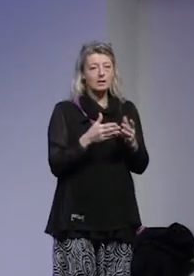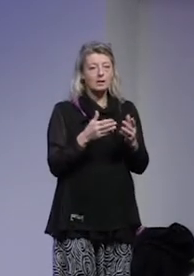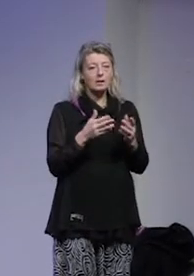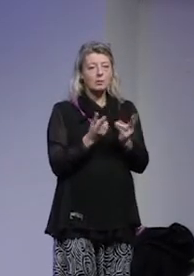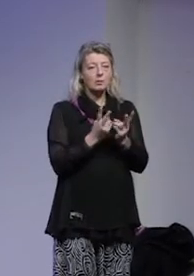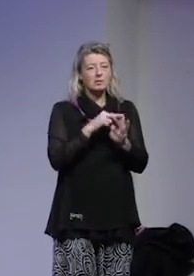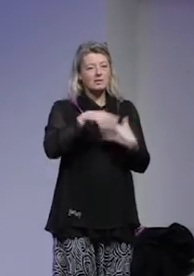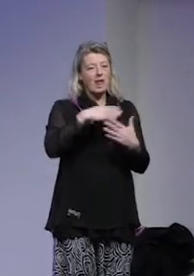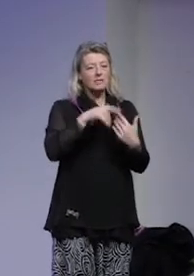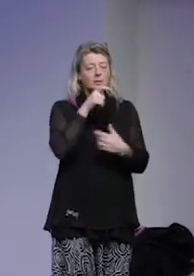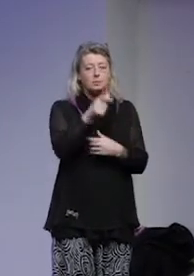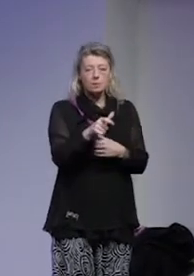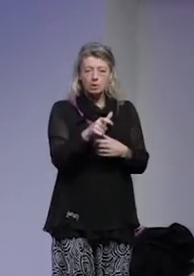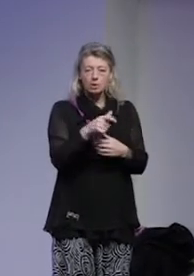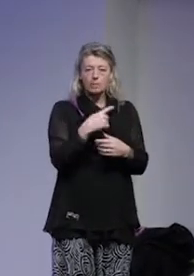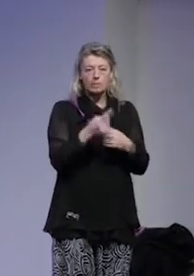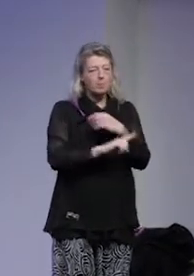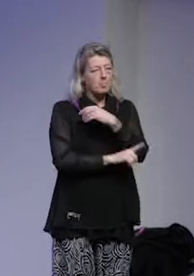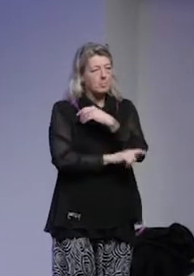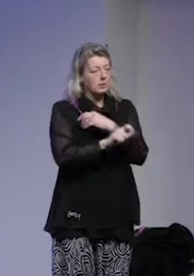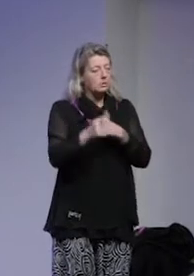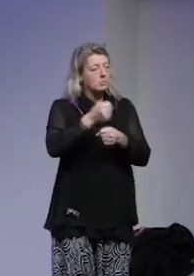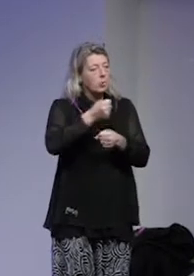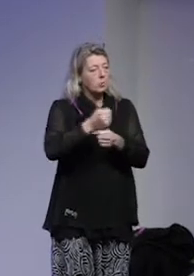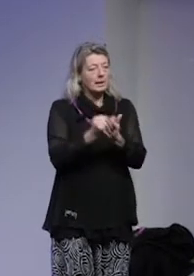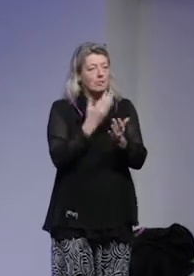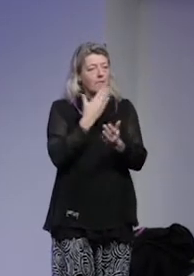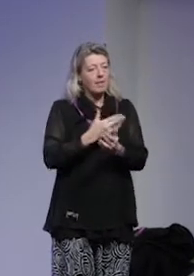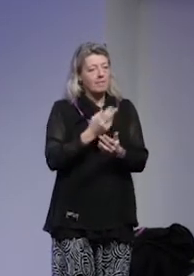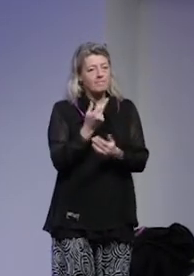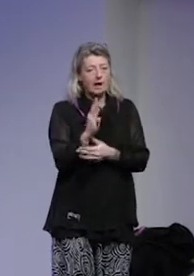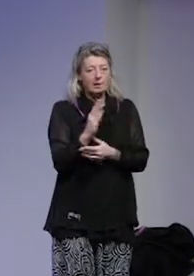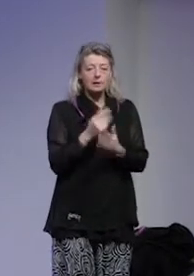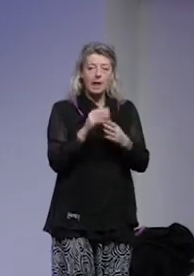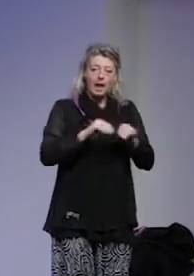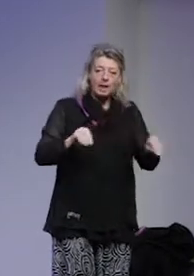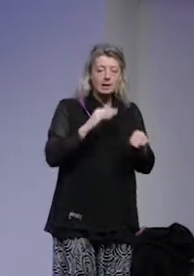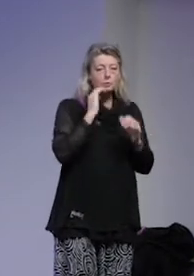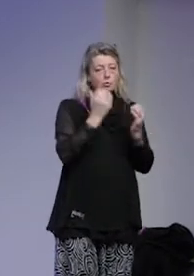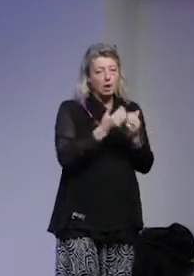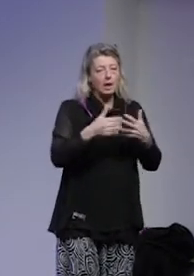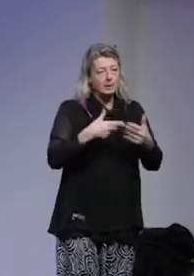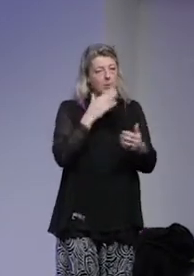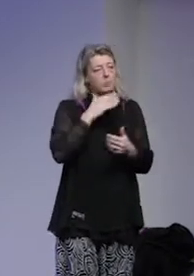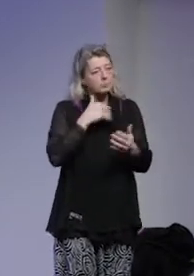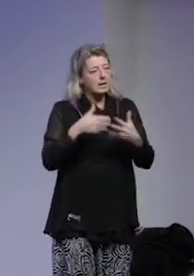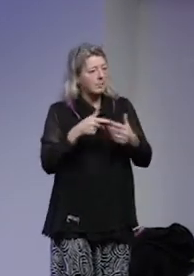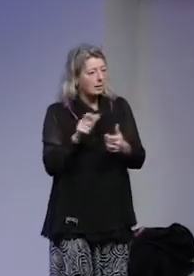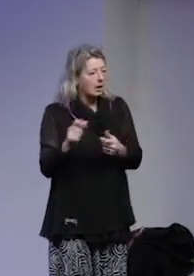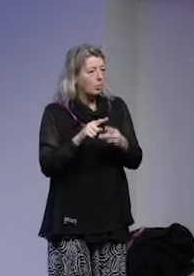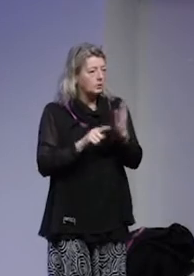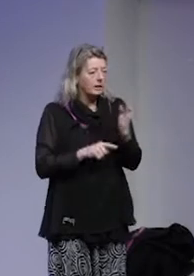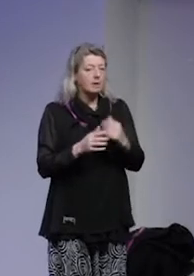då det är ett ganska slarvigt uttryck för de professioner som agerar inom välfärden. Till exempel lärare, socialarbetare, ungdomsarbetare och så vidare.